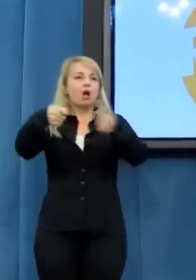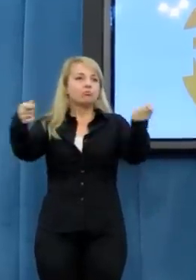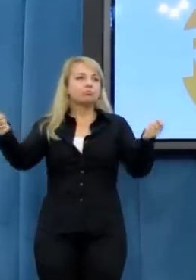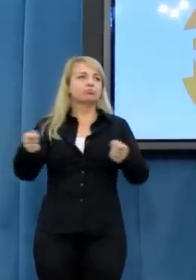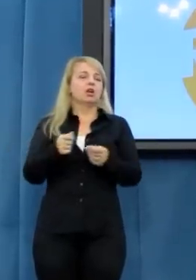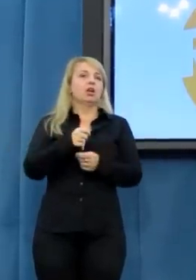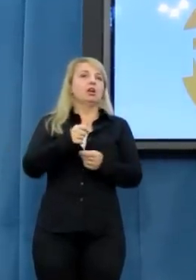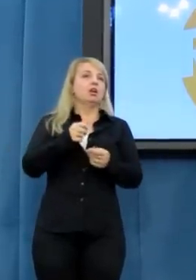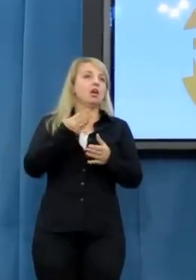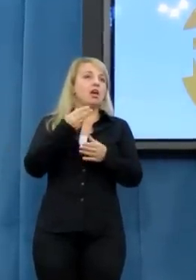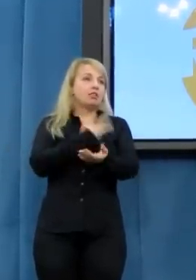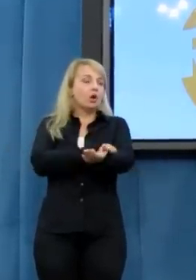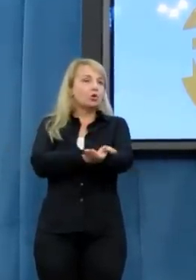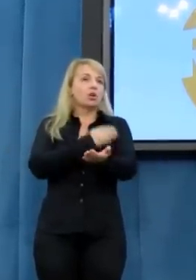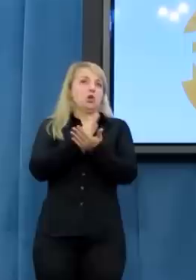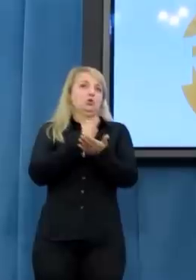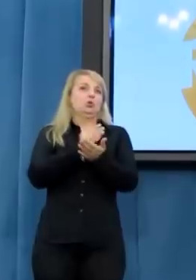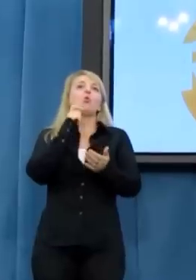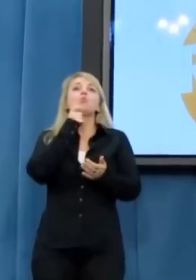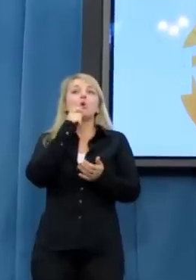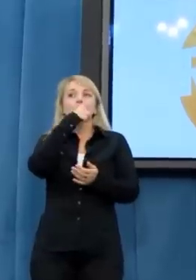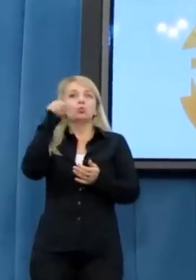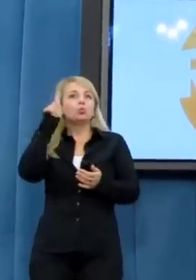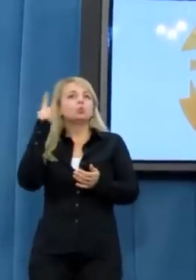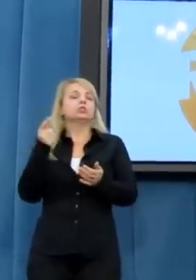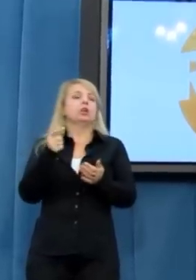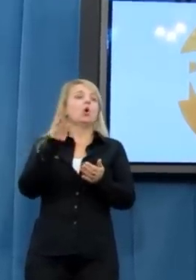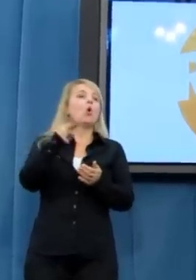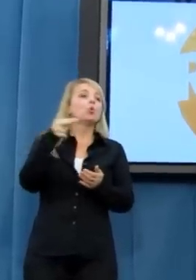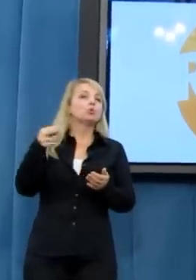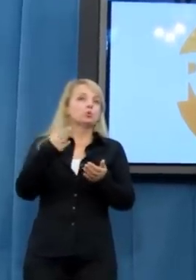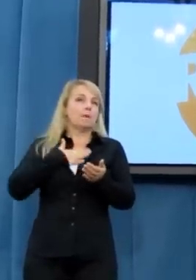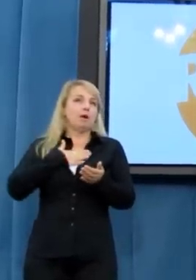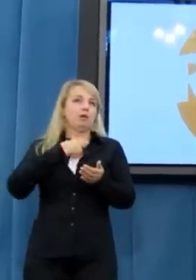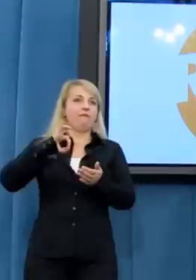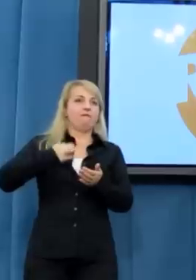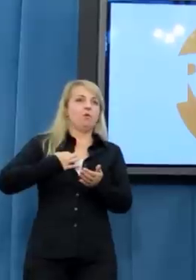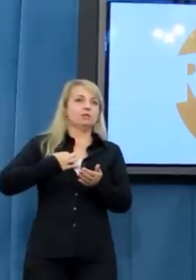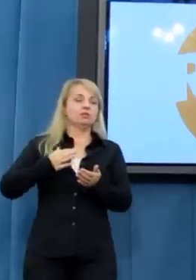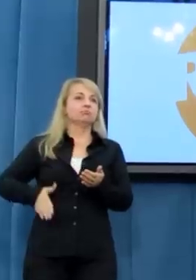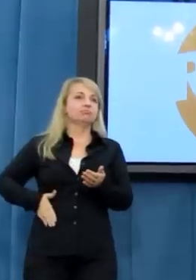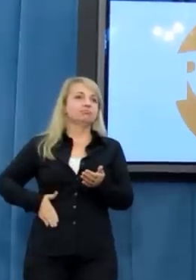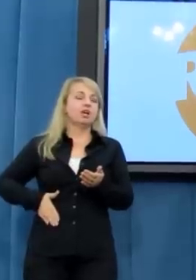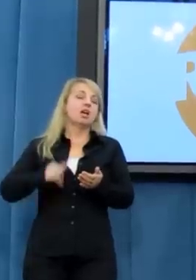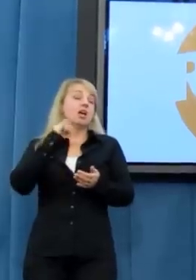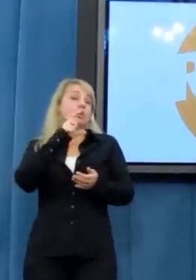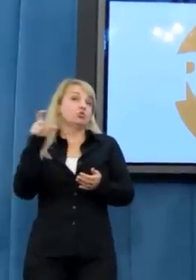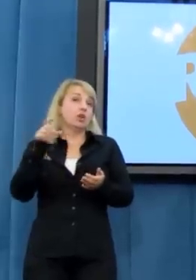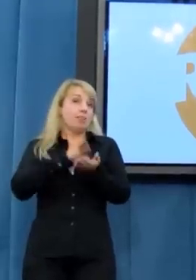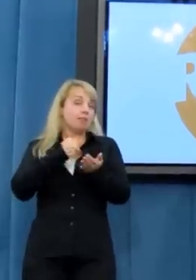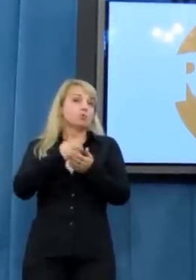często młodzi ludzie, czy inne osoby, jak na przykład